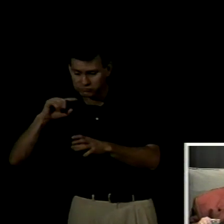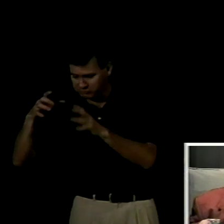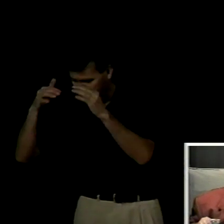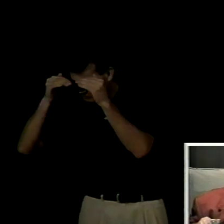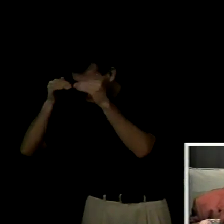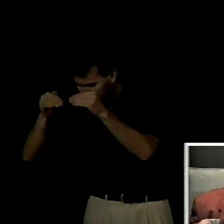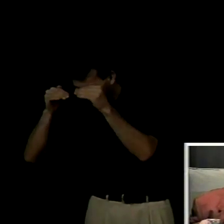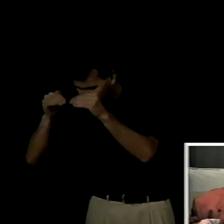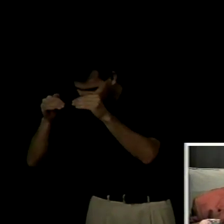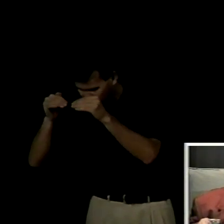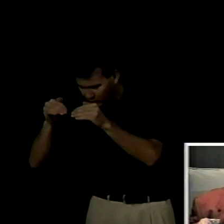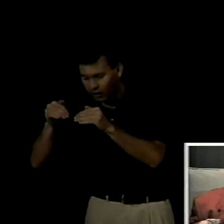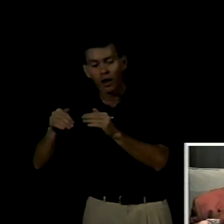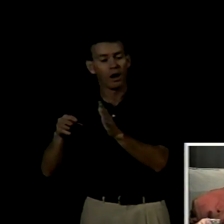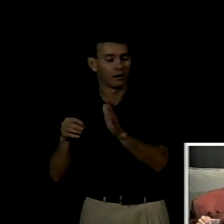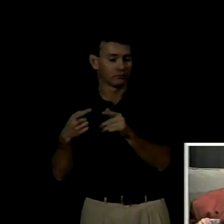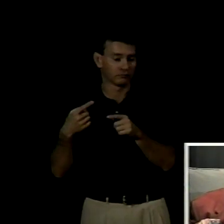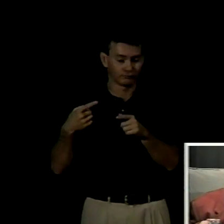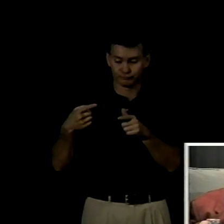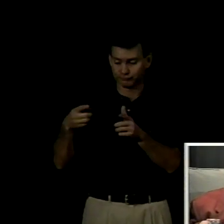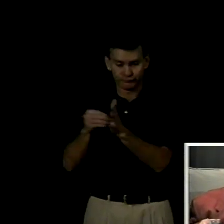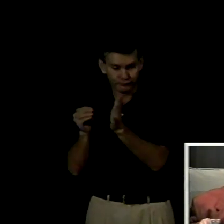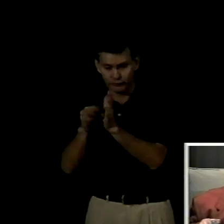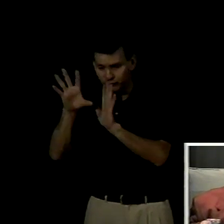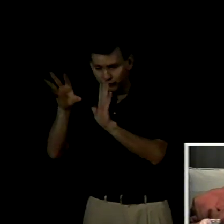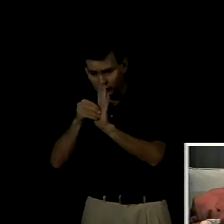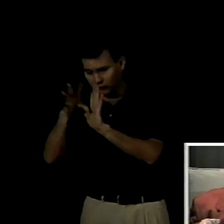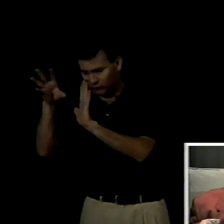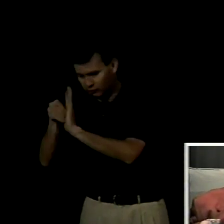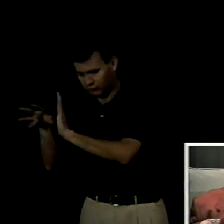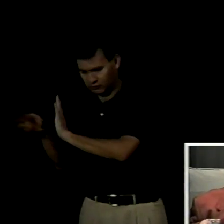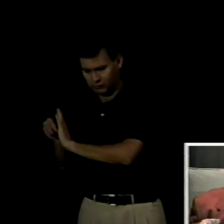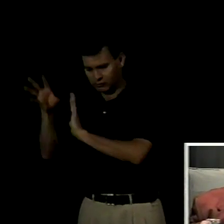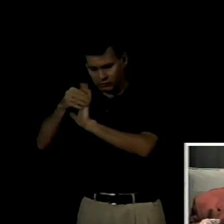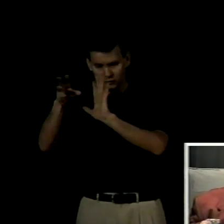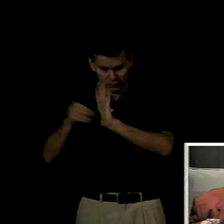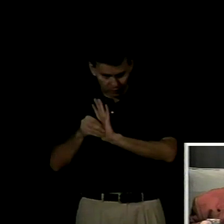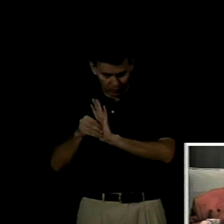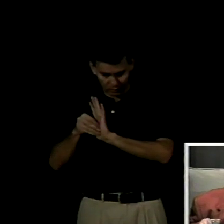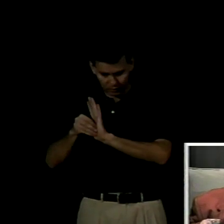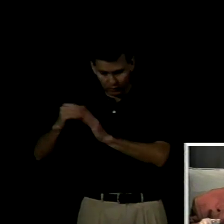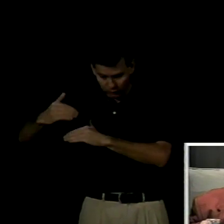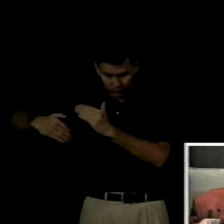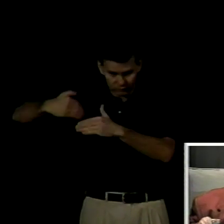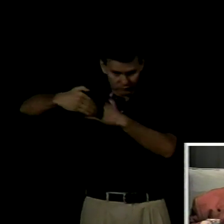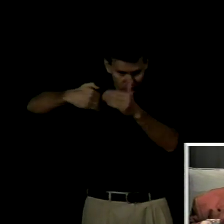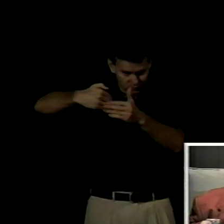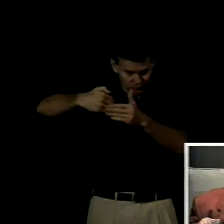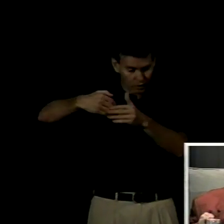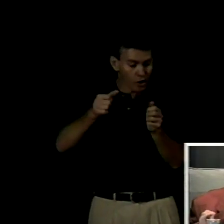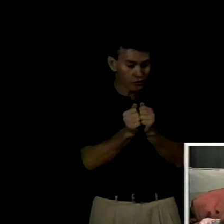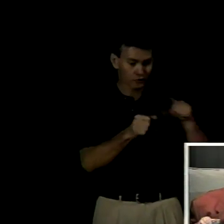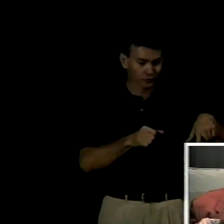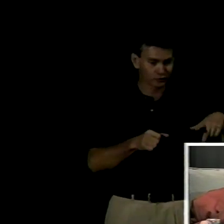allá de la propia LSU sensación que era muy marcada desde la visión oyente pero que no tenía resistencia desde el propio grupo